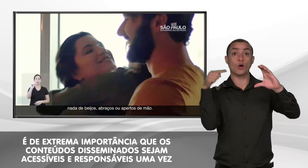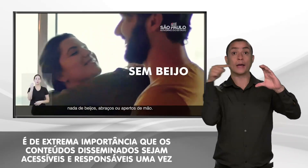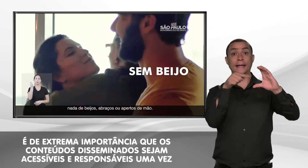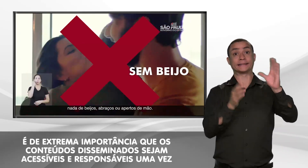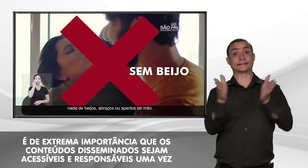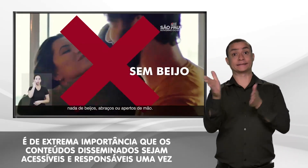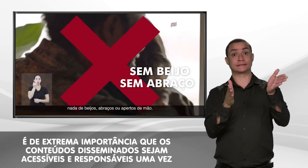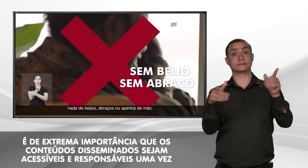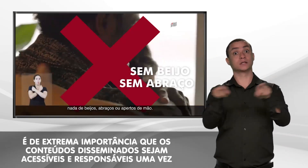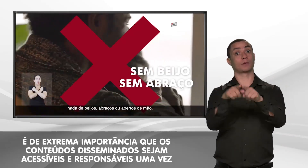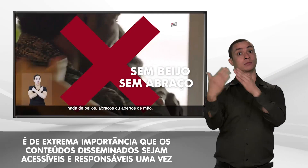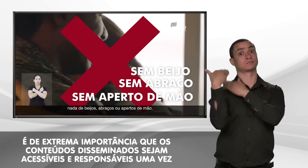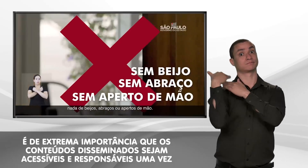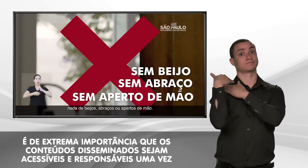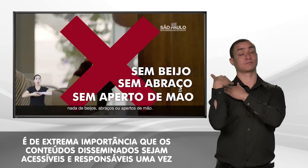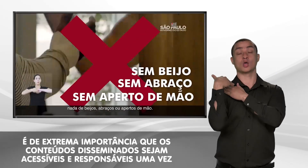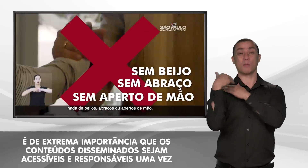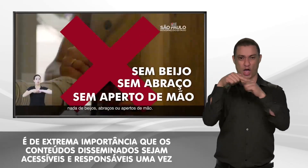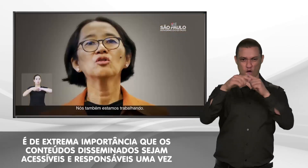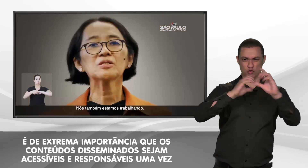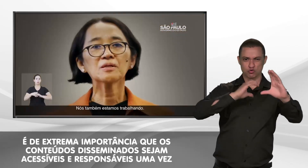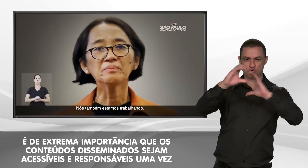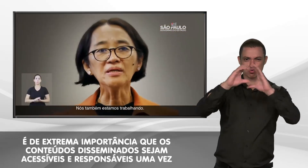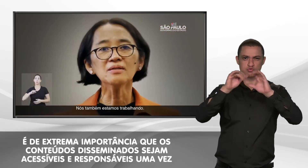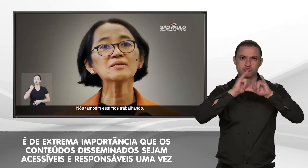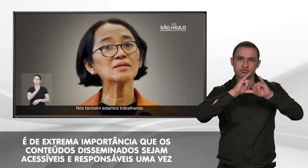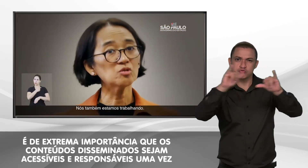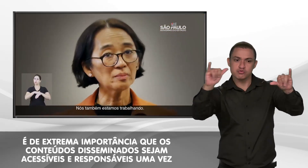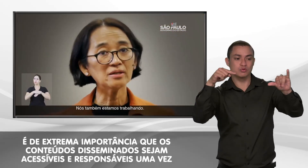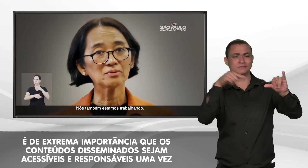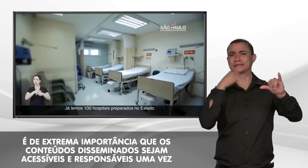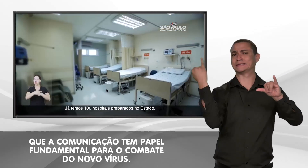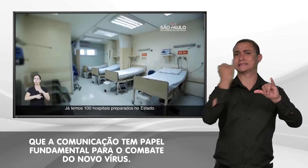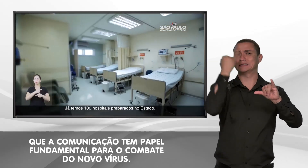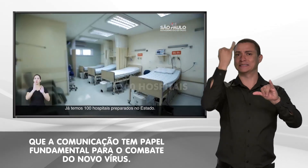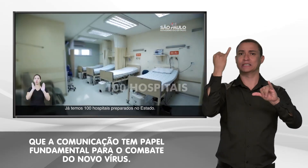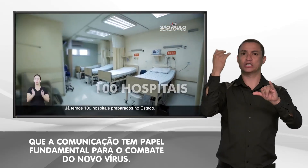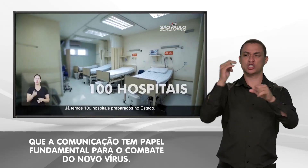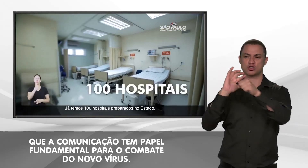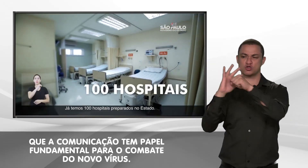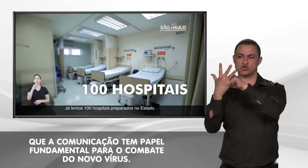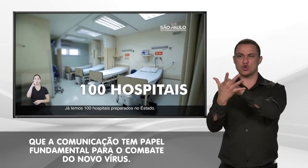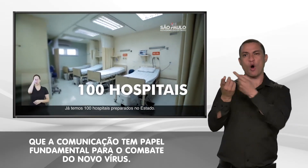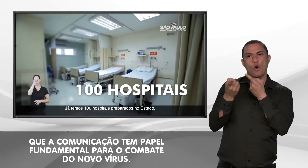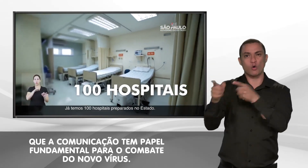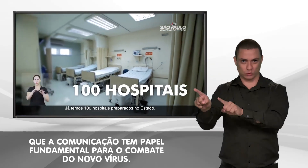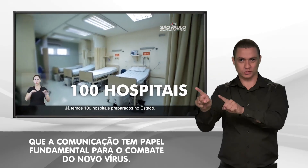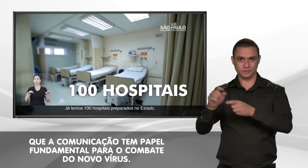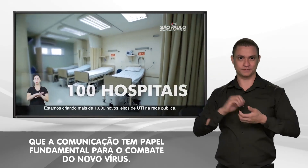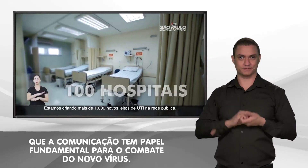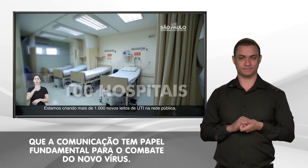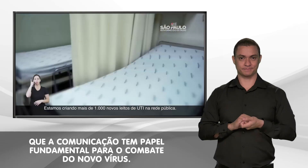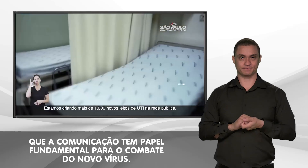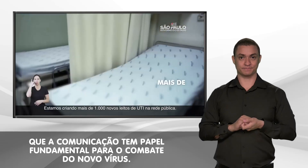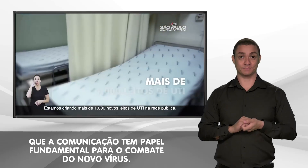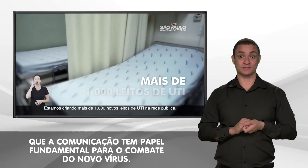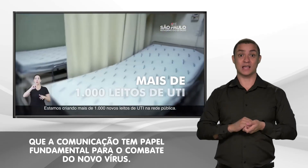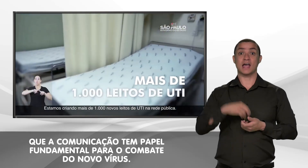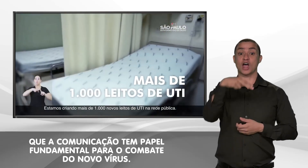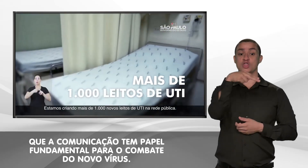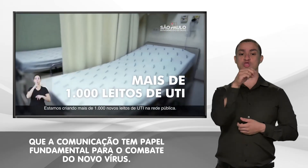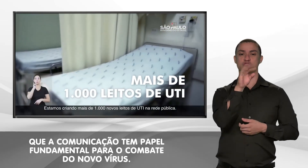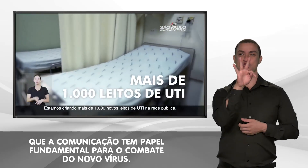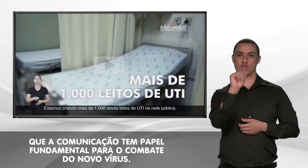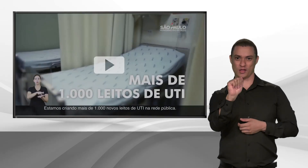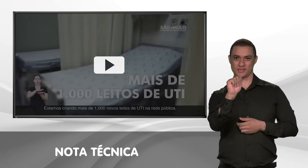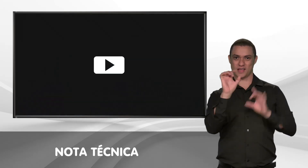conteúdos disseminados sejam acessíveis e responsáveis, uma vez que a comunicação tem papel fundamental para o combate